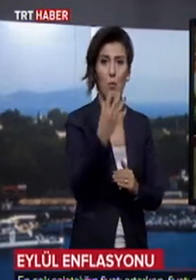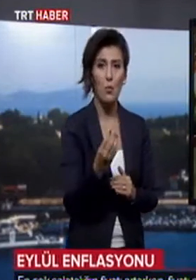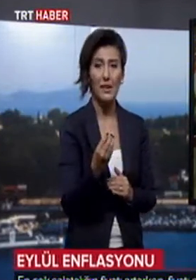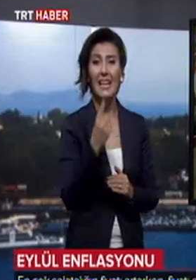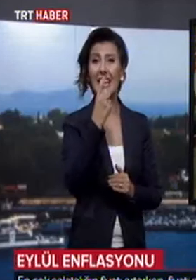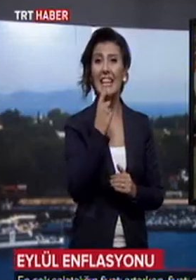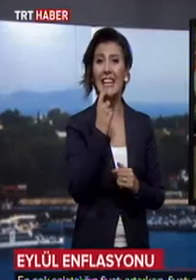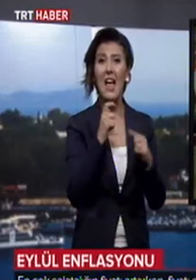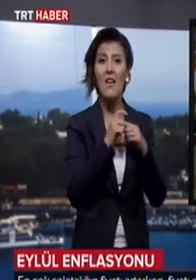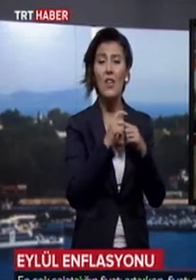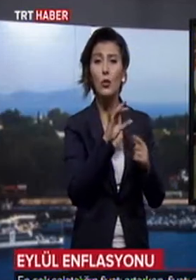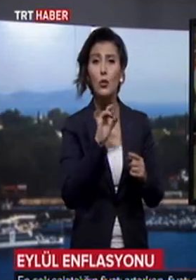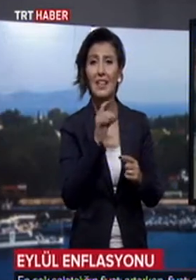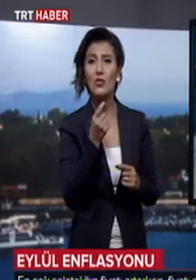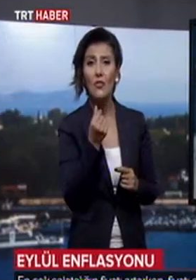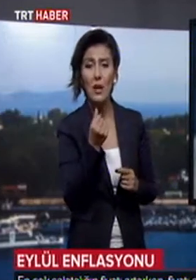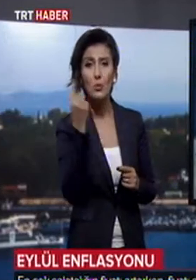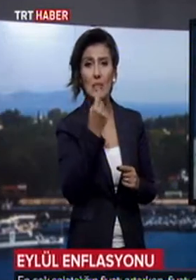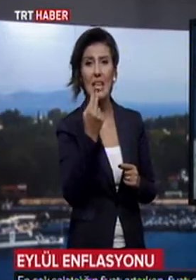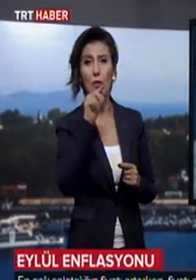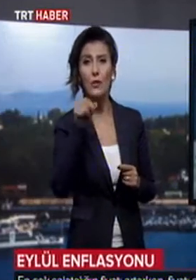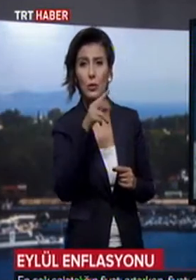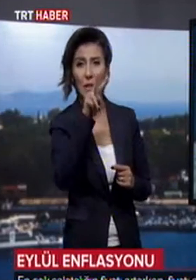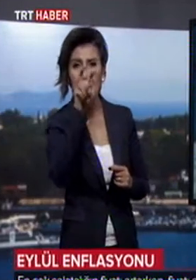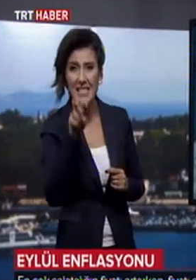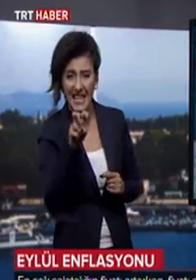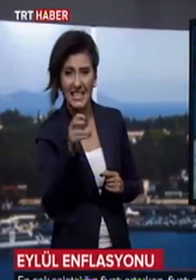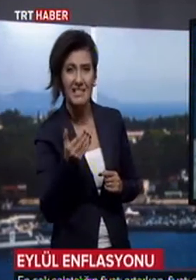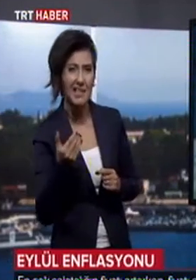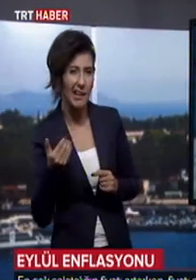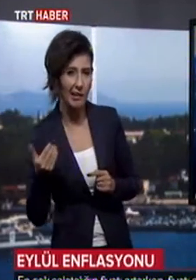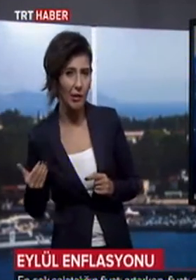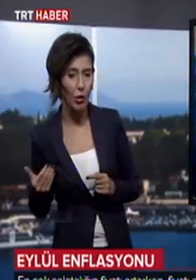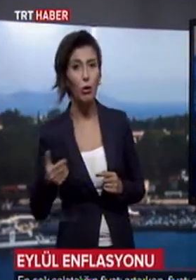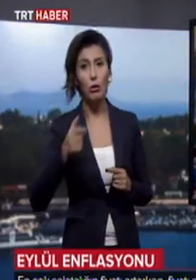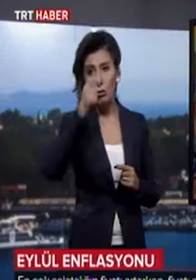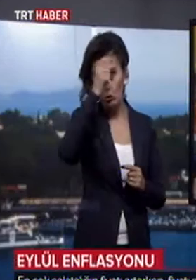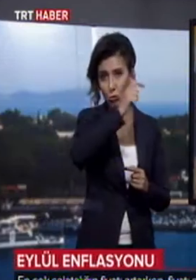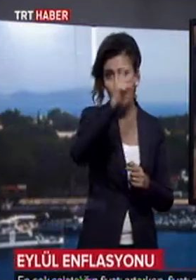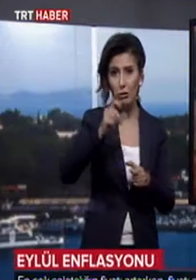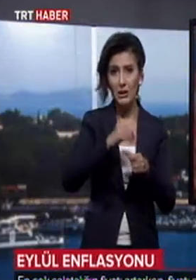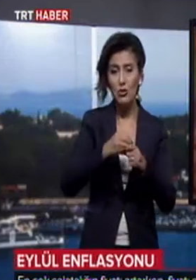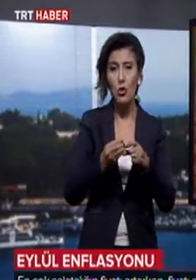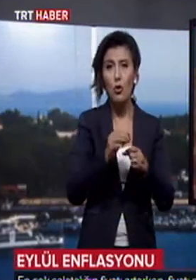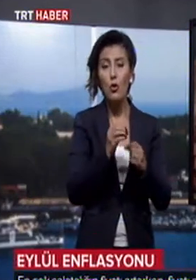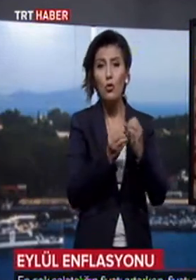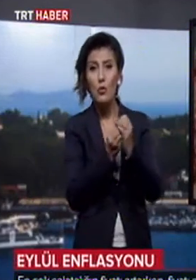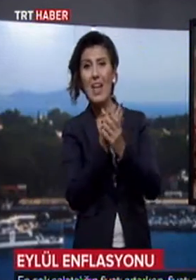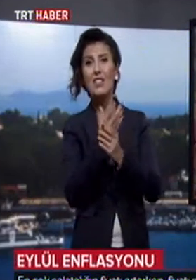Yıllık enflasyon tüketici fiyatlarında %7,28'e eklerlerken, yurt içi üretici fiyatlarında %3